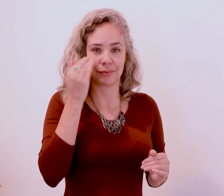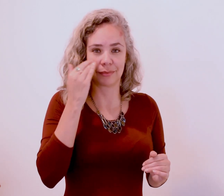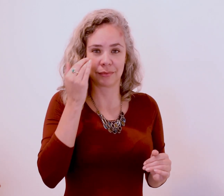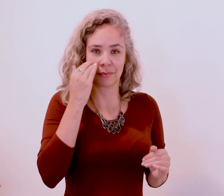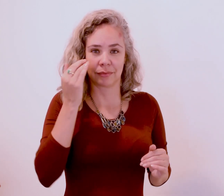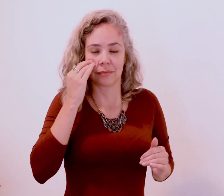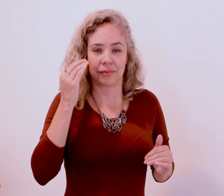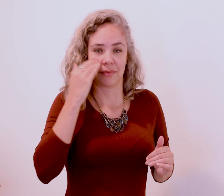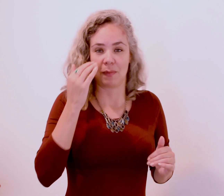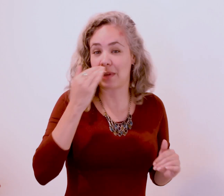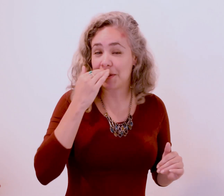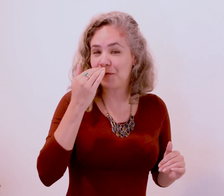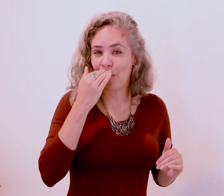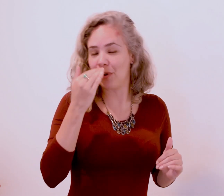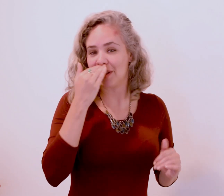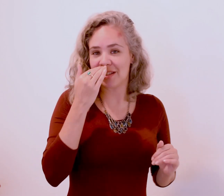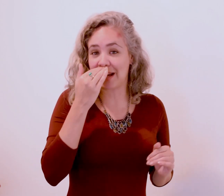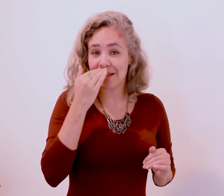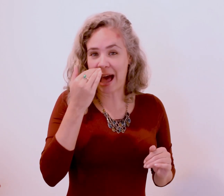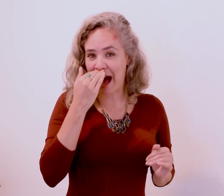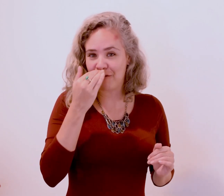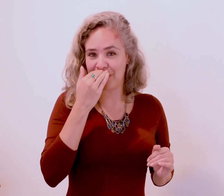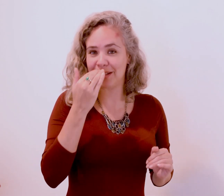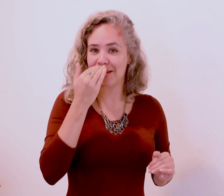Nas folhas das árvores